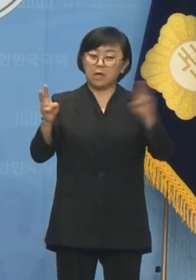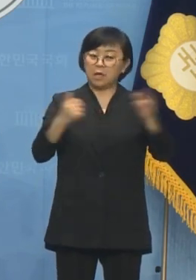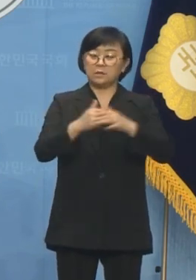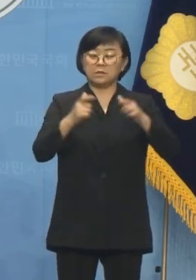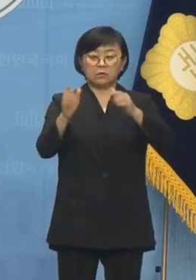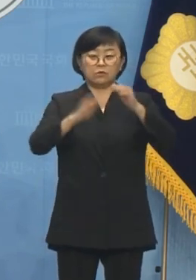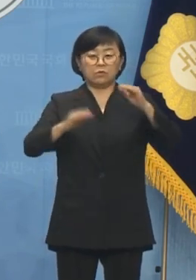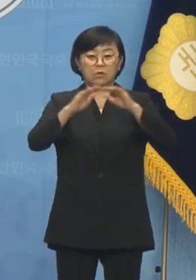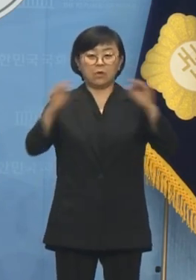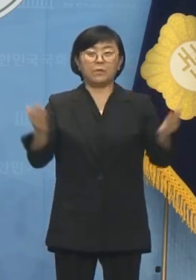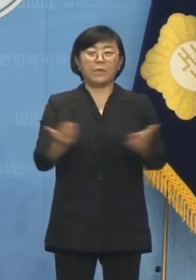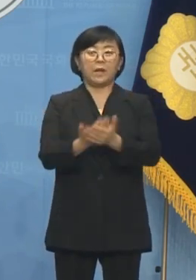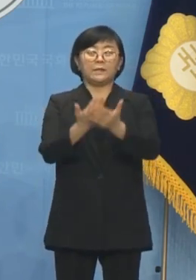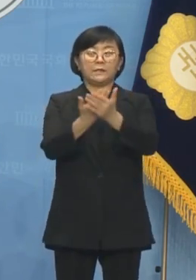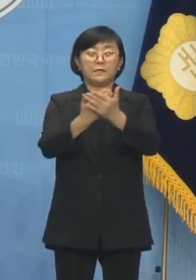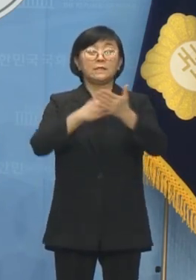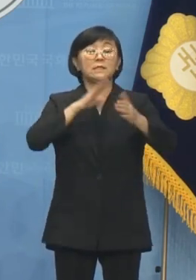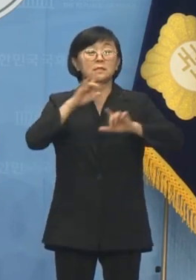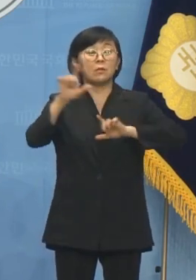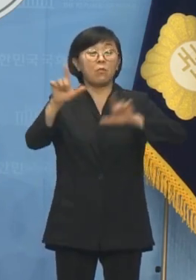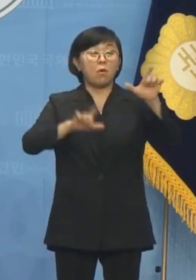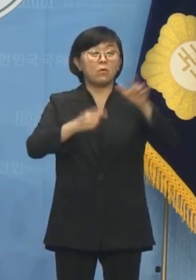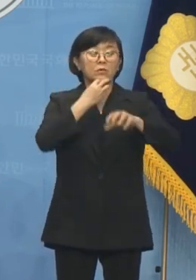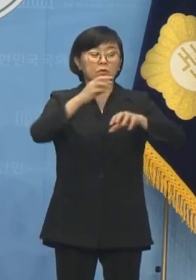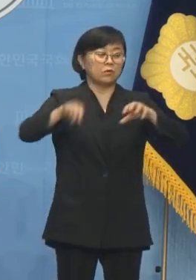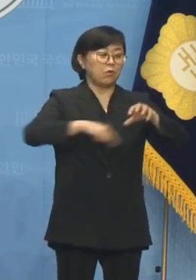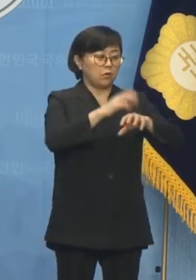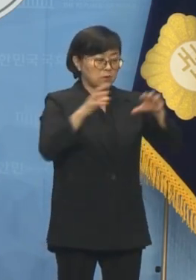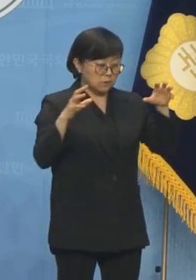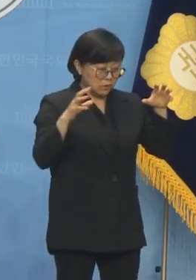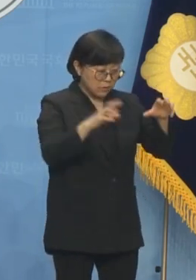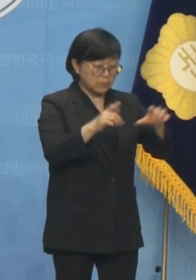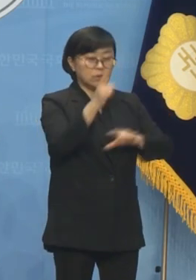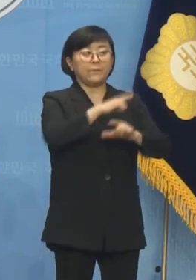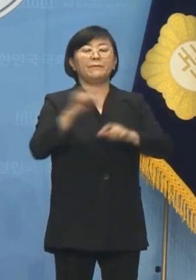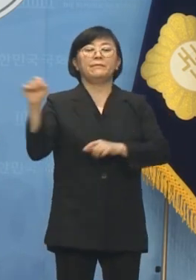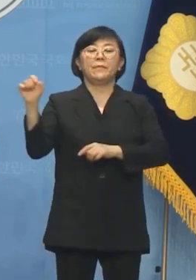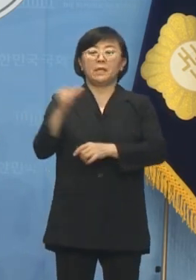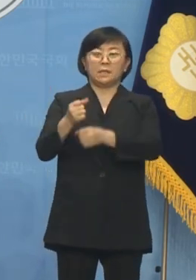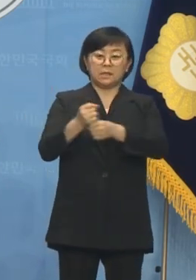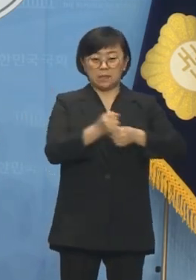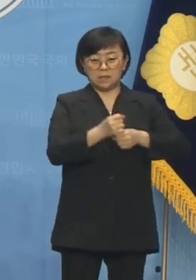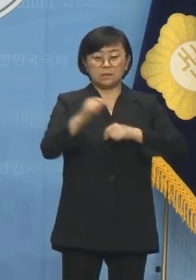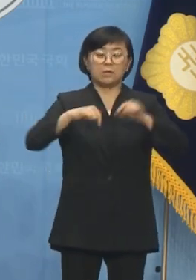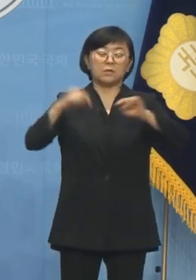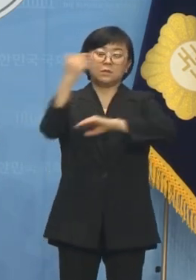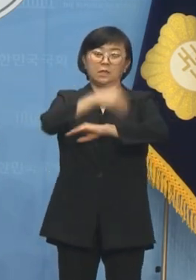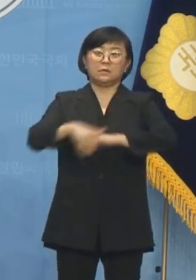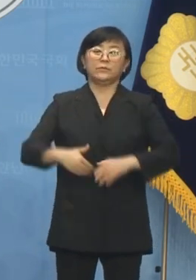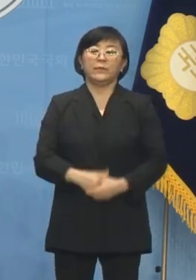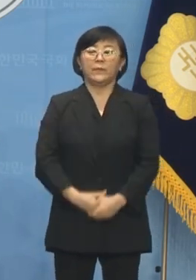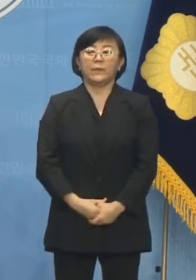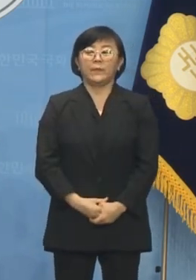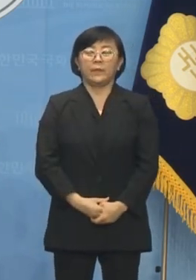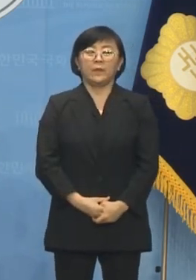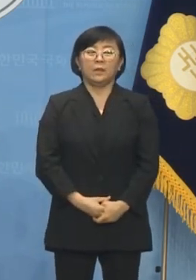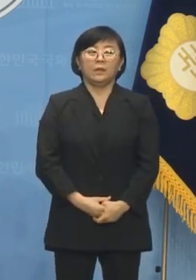지역균형 발전 공약의 실상은 수도권 쏠림을 가속화하기 위한 정책뿐이었습니다.